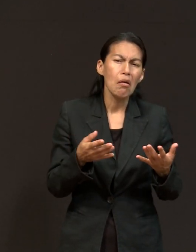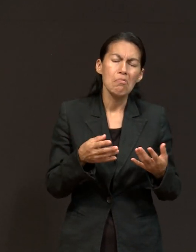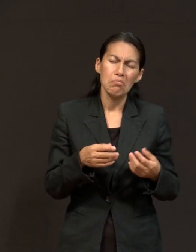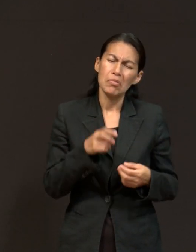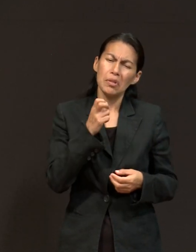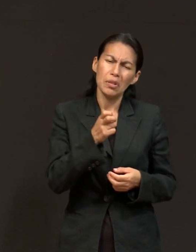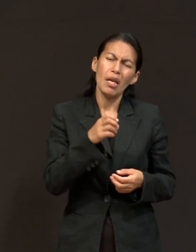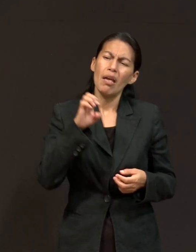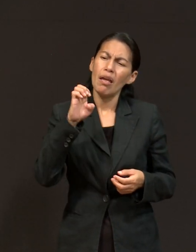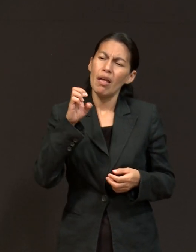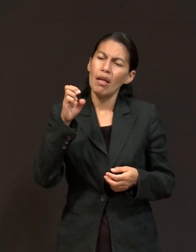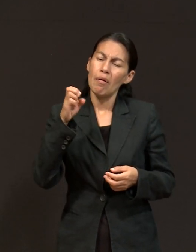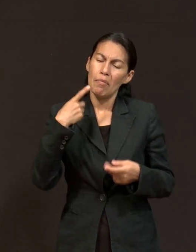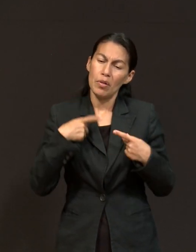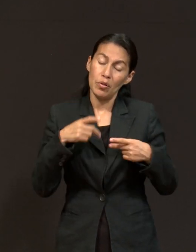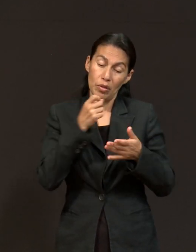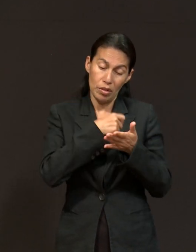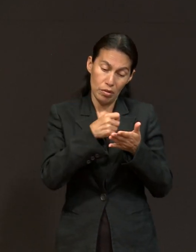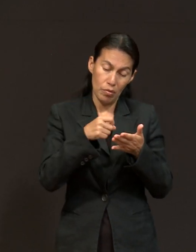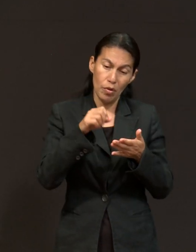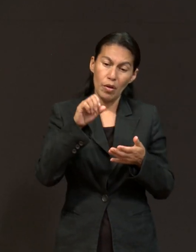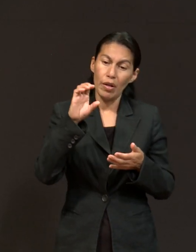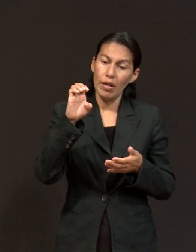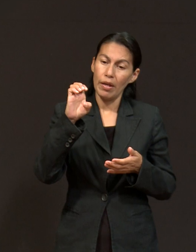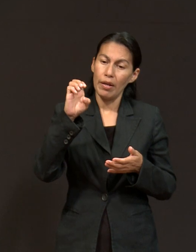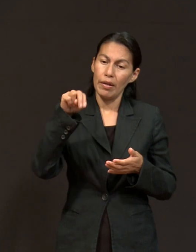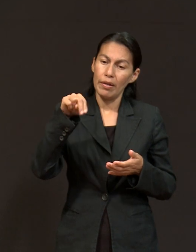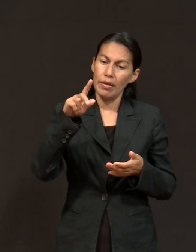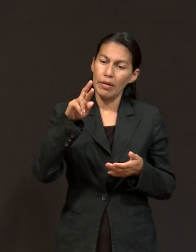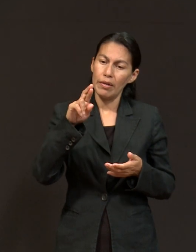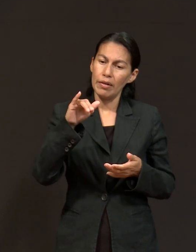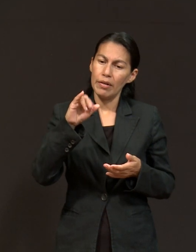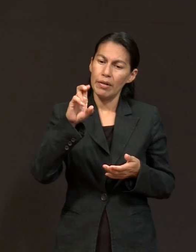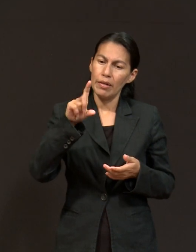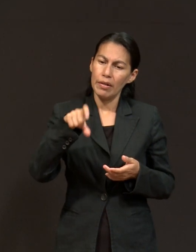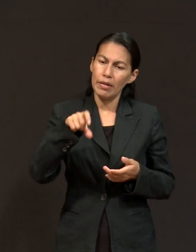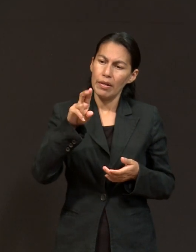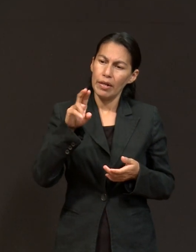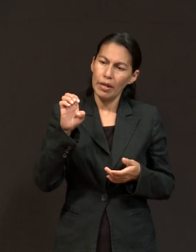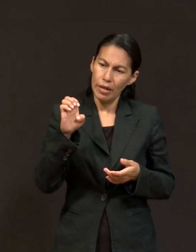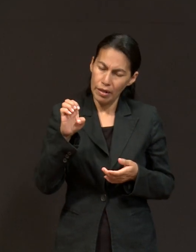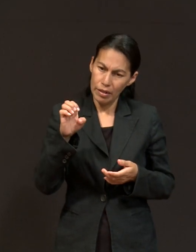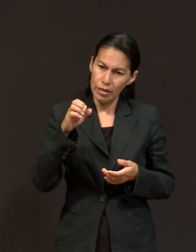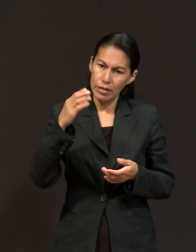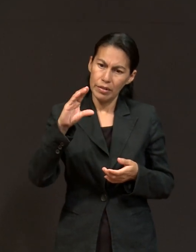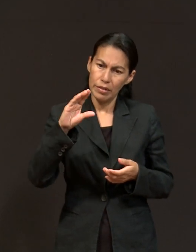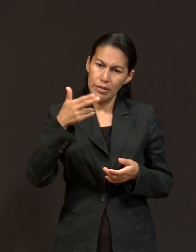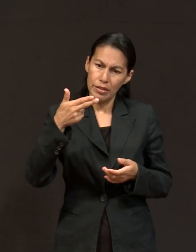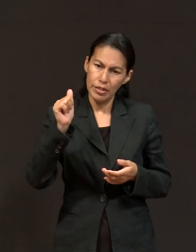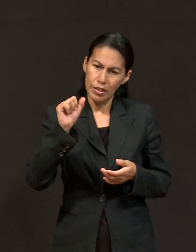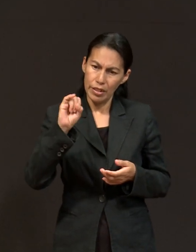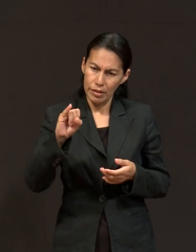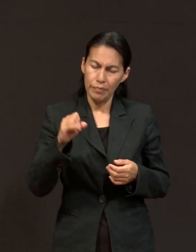habla acerca, este autor nos habla acerca de Jesús, cómo lo presenta en el último capítulo y nos habla que Jesús es nuestro amigo.